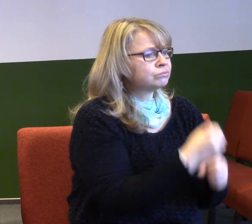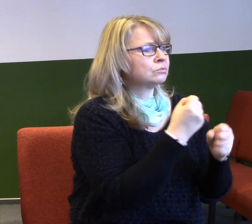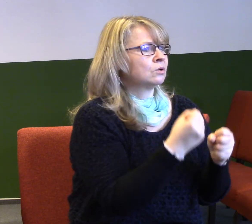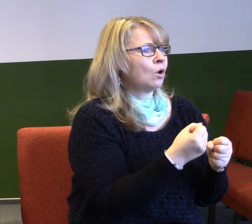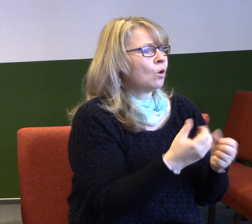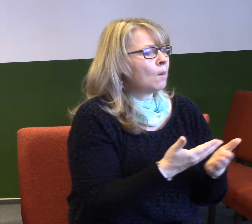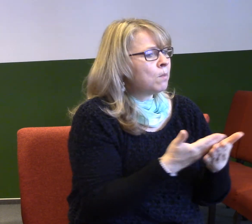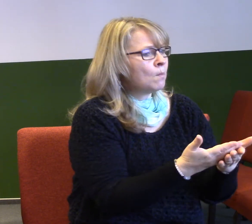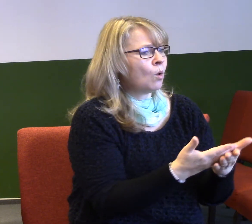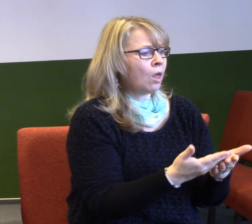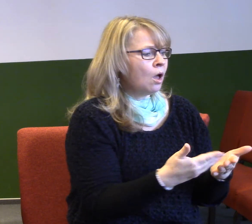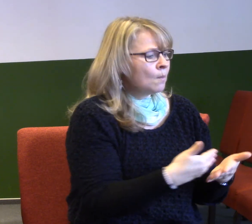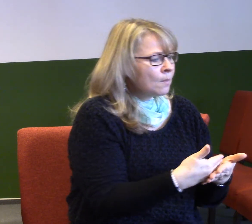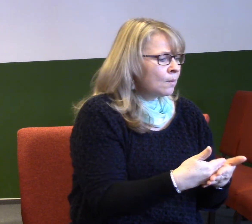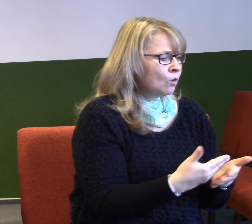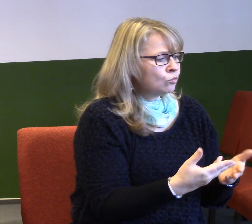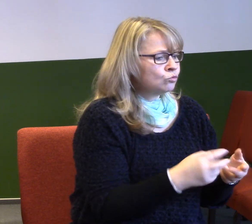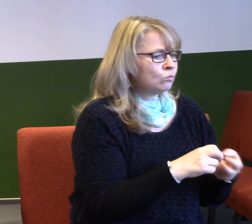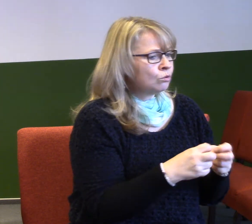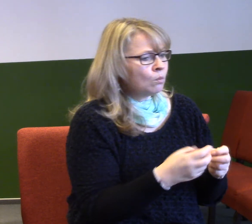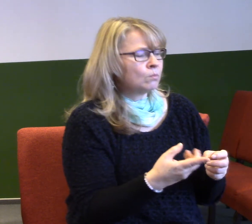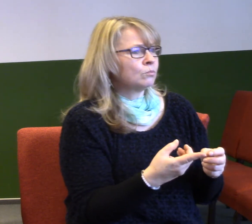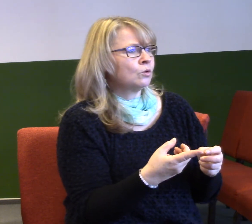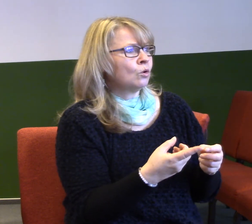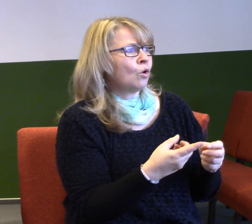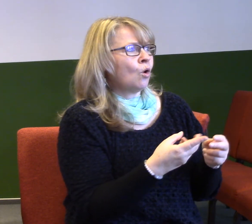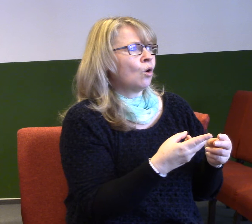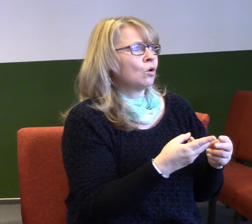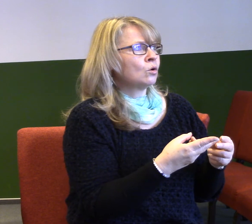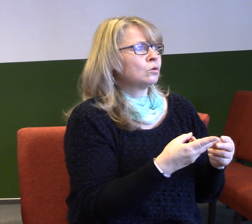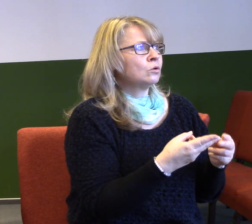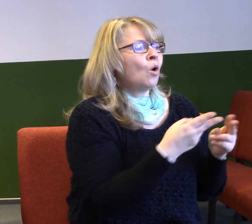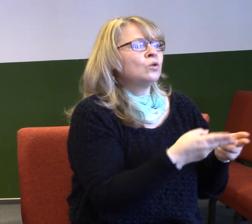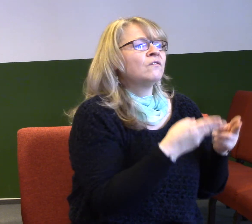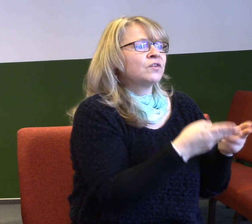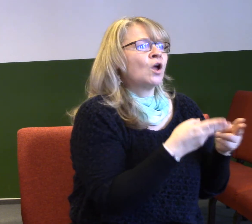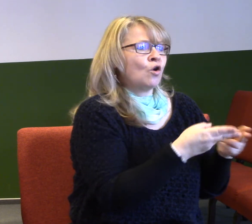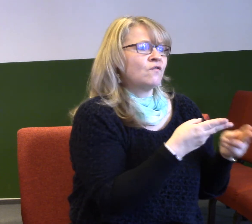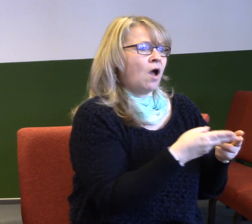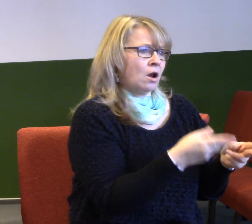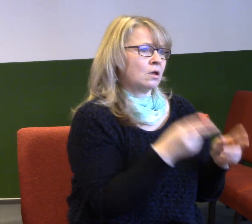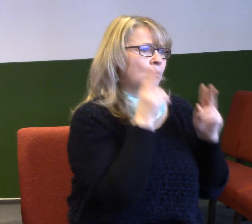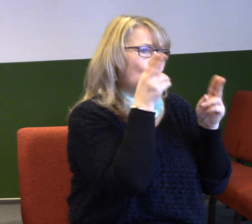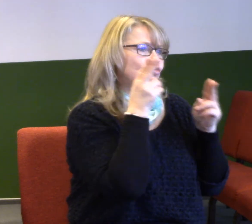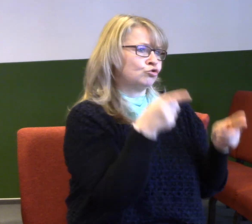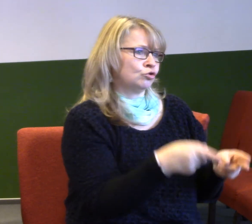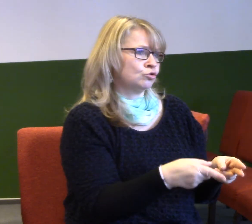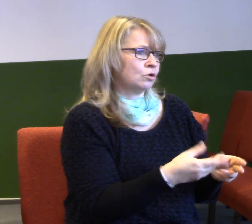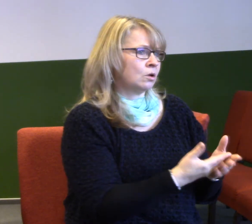zrákos a říkala, jestli máte nějaký problém, abych vám, jako já znam jednu ženu, ona zrovna kojí, ona vám odkojí to mimínko, ona vám ho bude